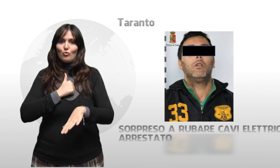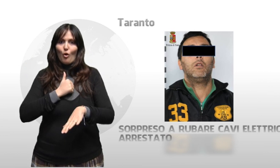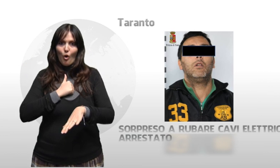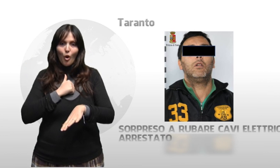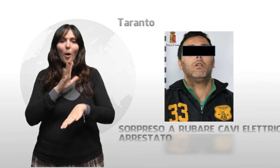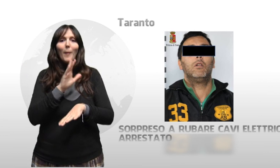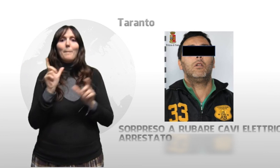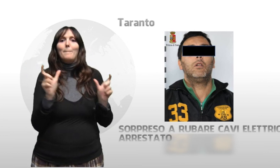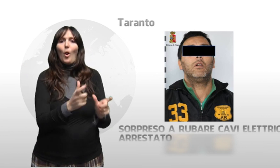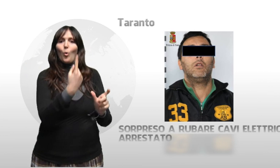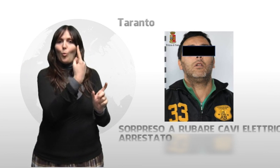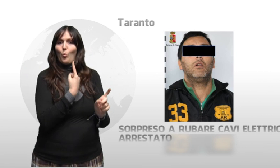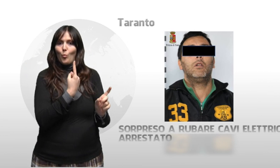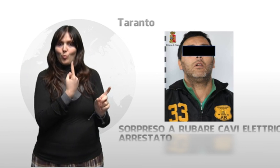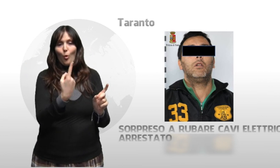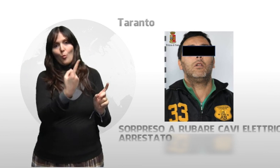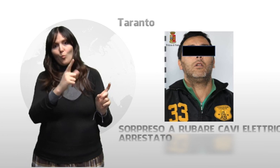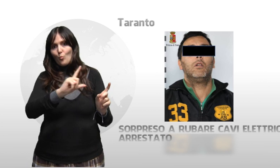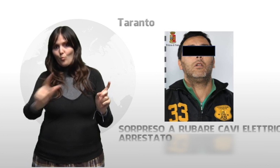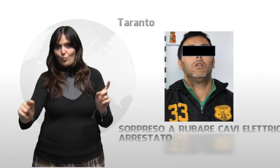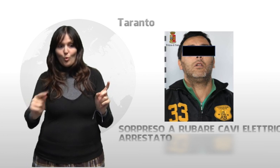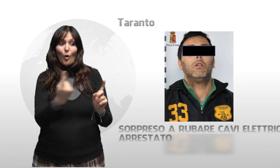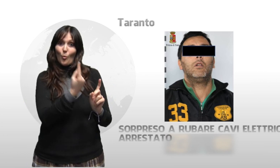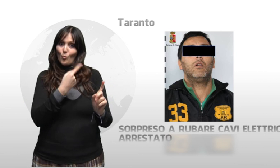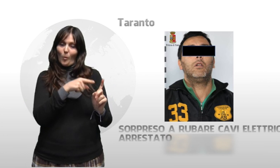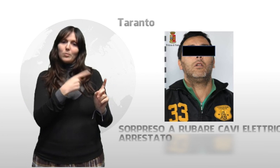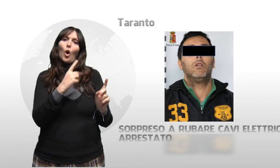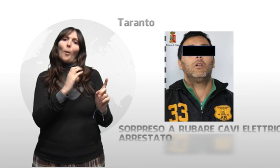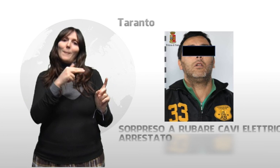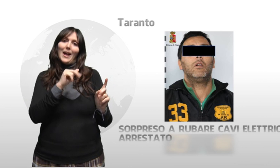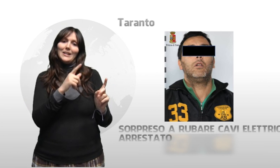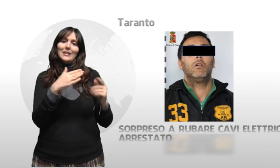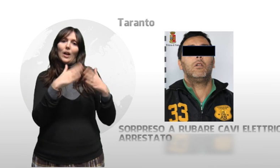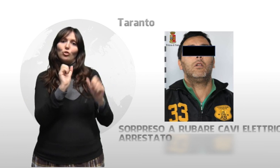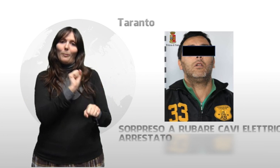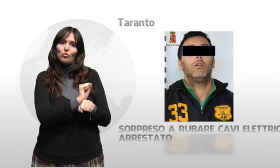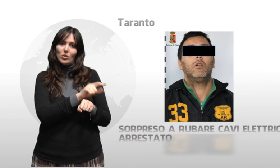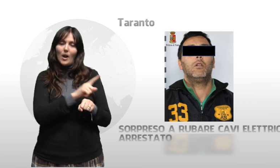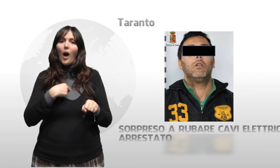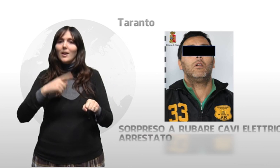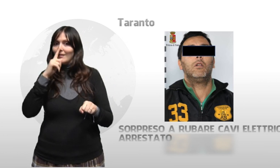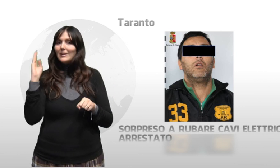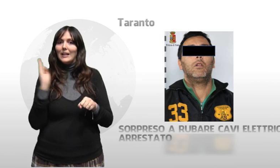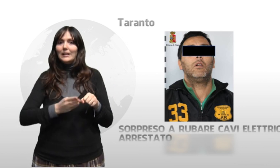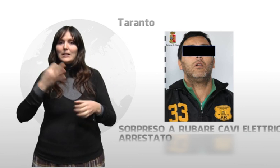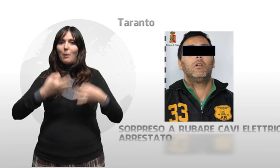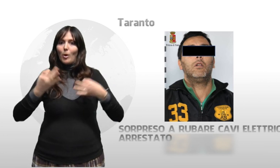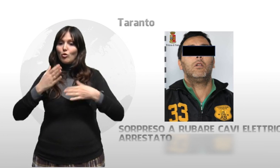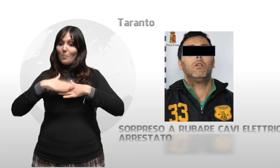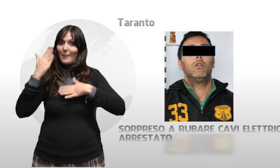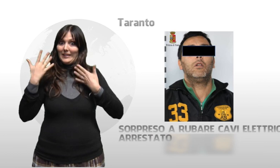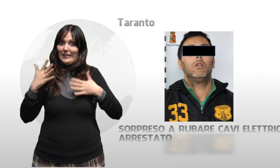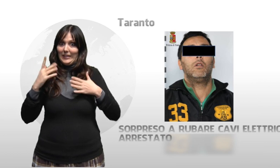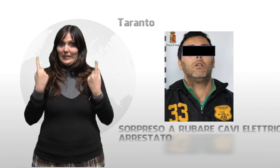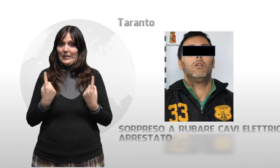riuscendo però a bloccarne solo uno. Comegna è stato posto agli arresti domiciliari in attesa del processo per direttissima di